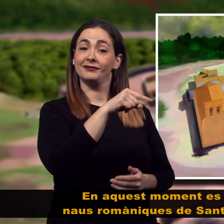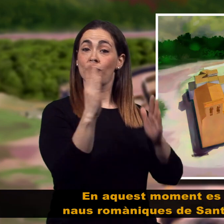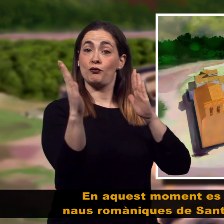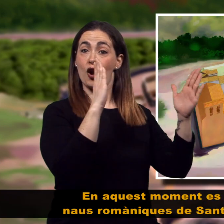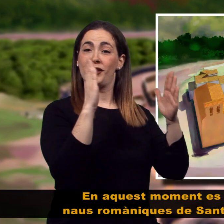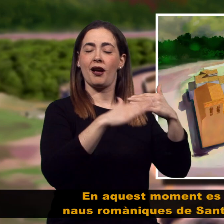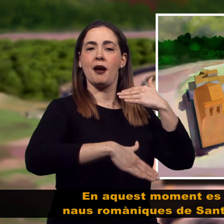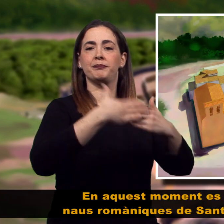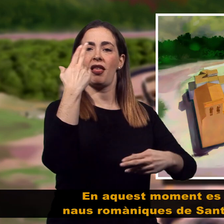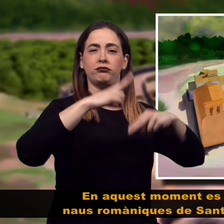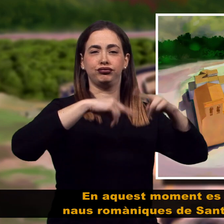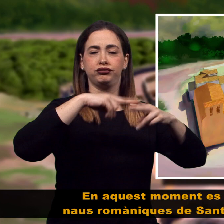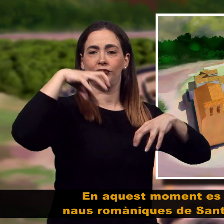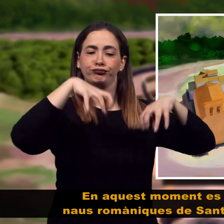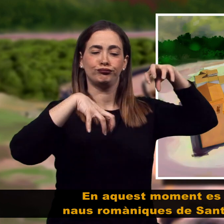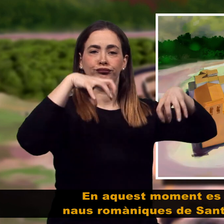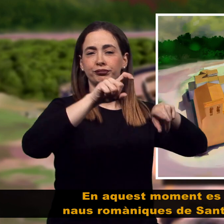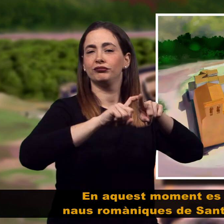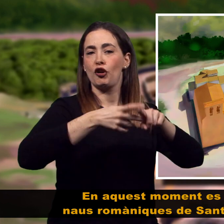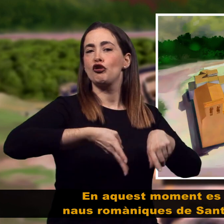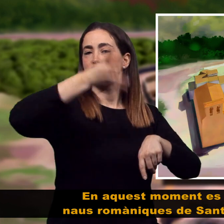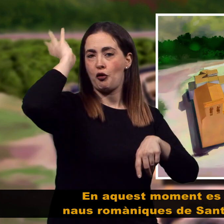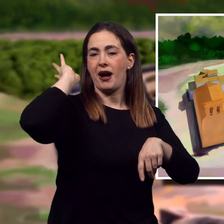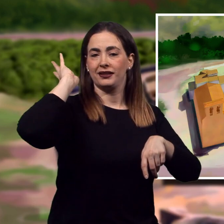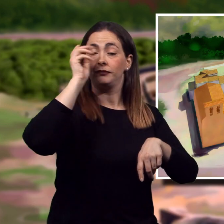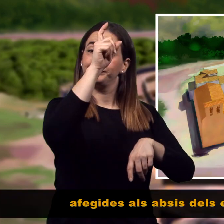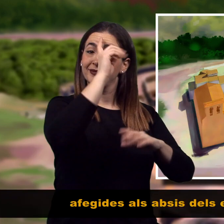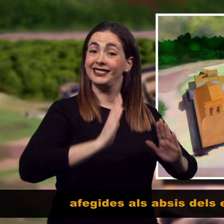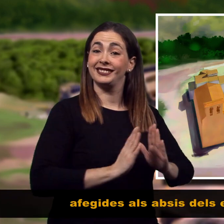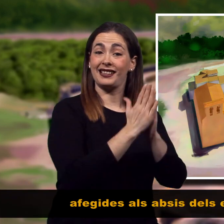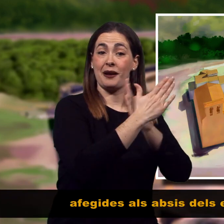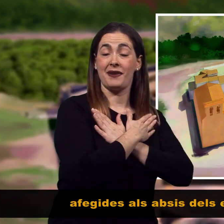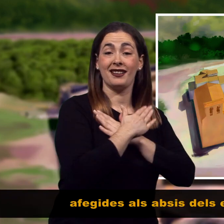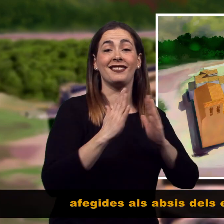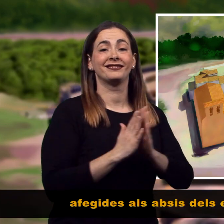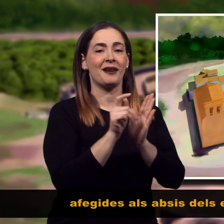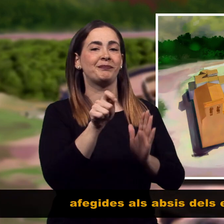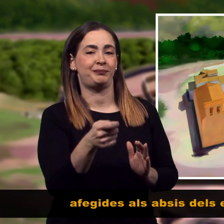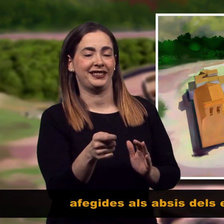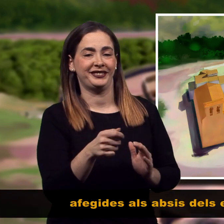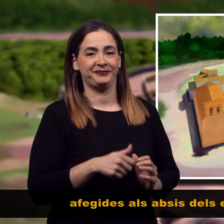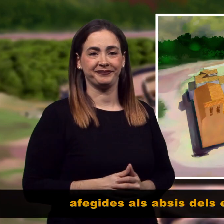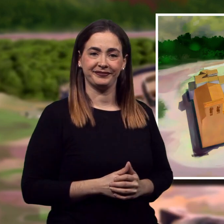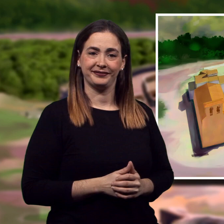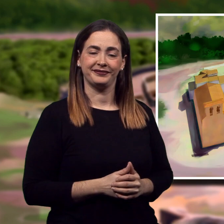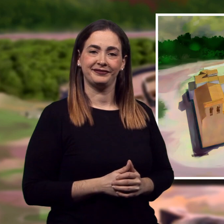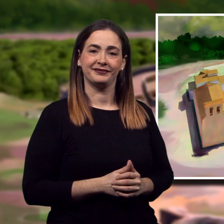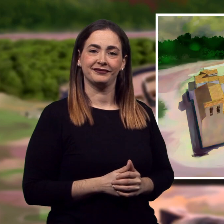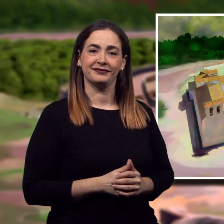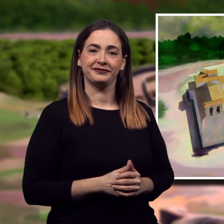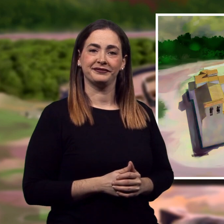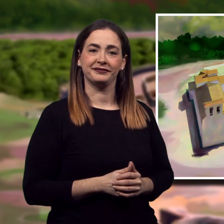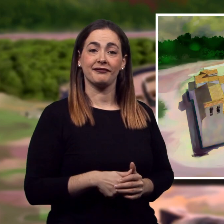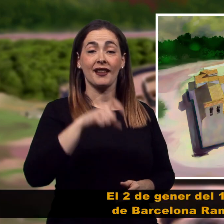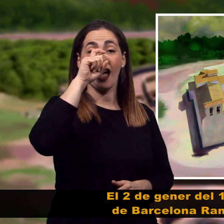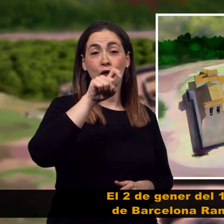En aquest moment, es construeixen les naus romàniques de Santa Maria i Sant Pere, afegides als abscis als edificis episcopals.